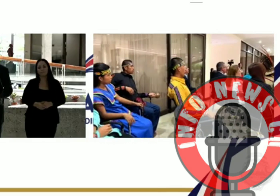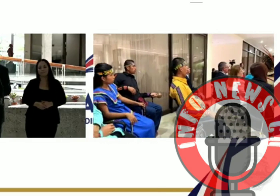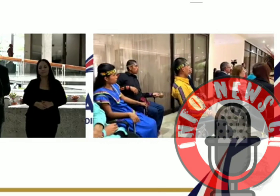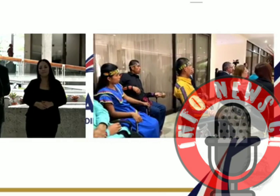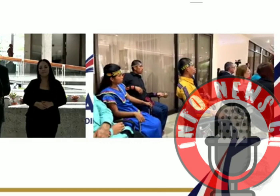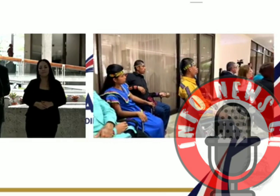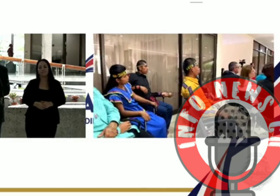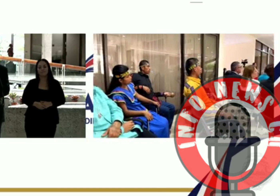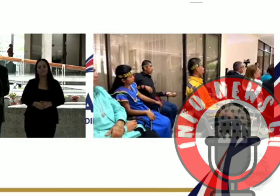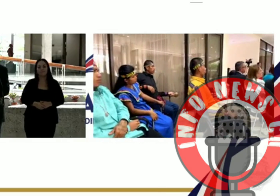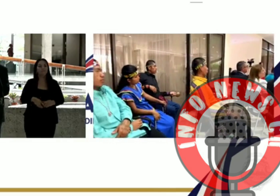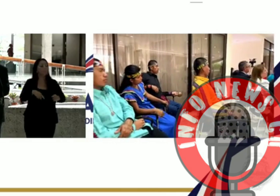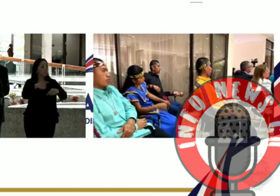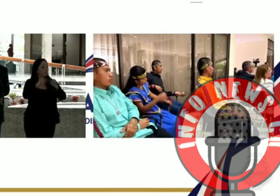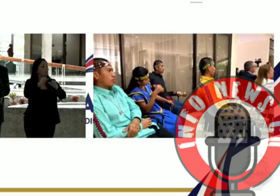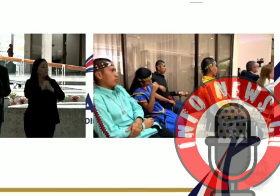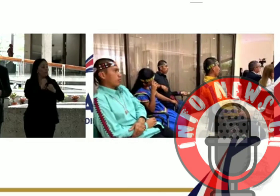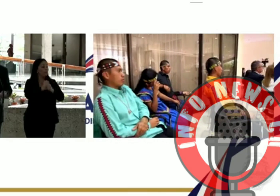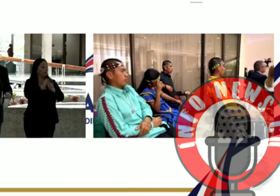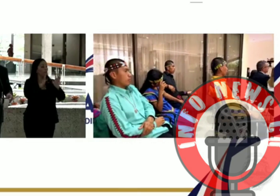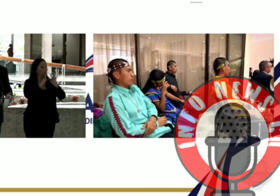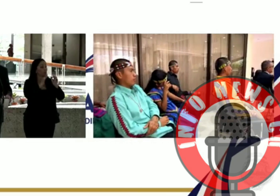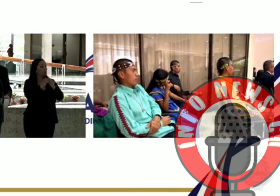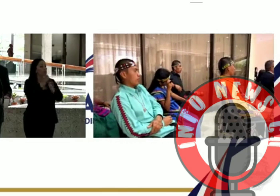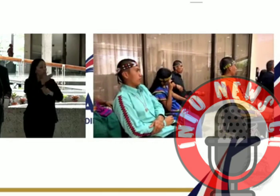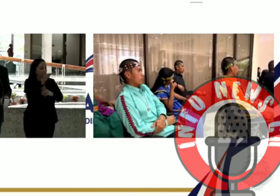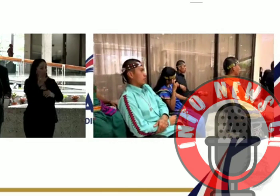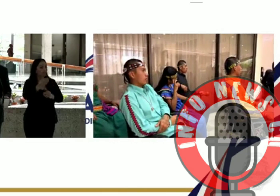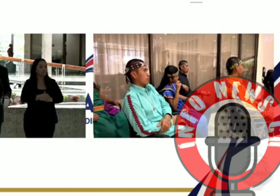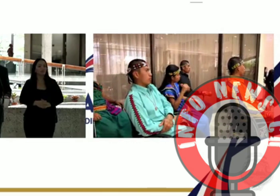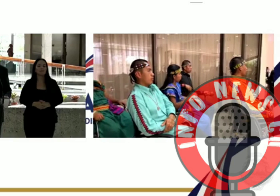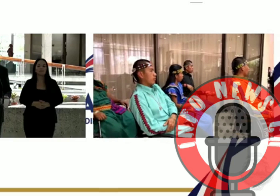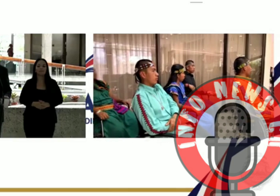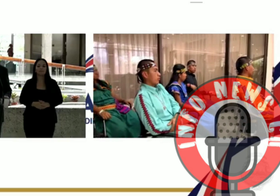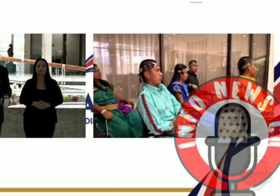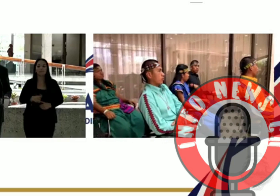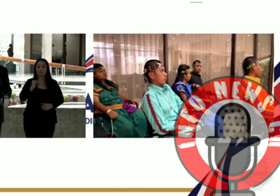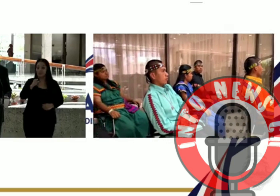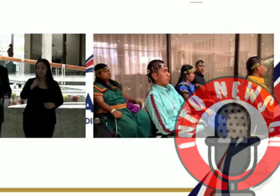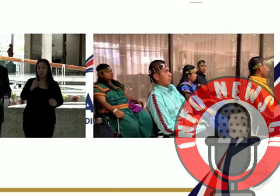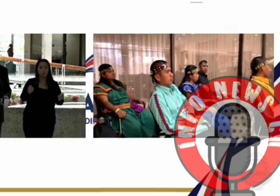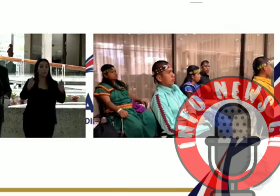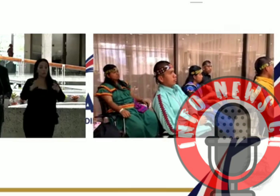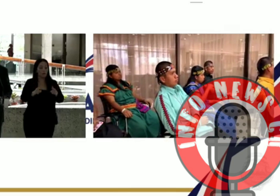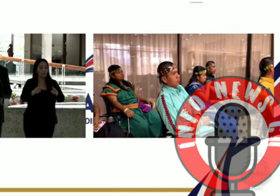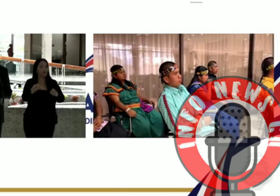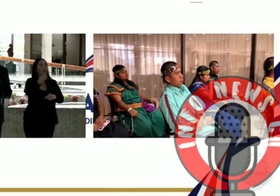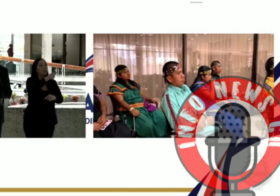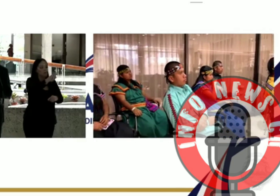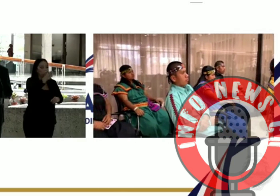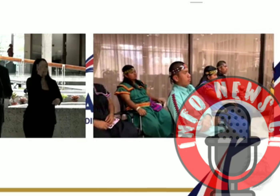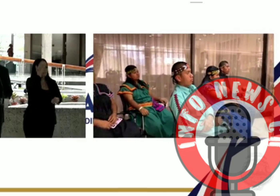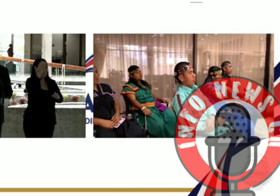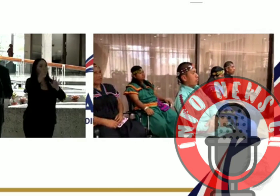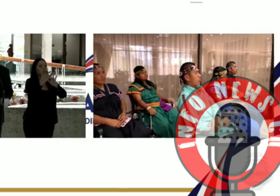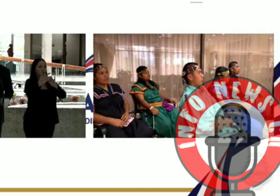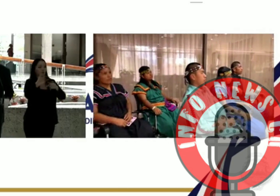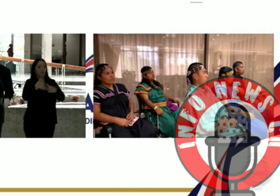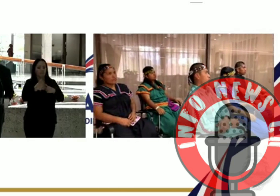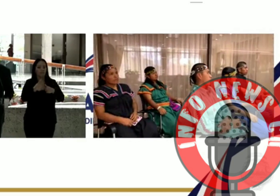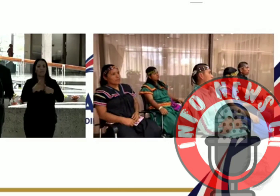Vamos a seguir trabajando y conversando con ustedes. Si eso no ocurre, ustedes saben cómo localizarme.